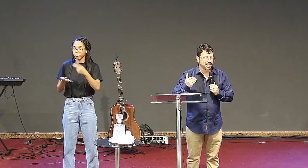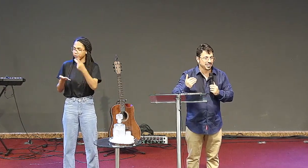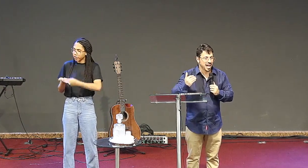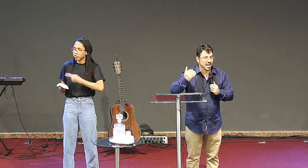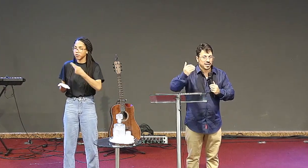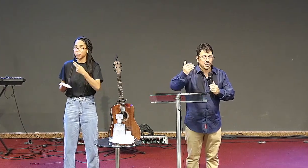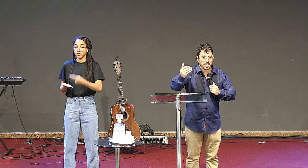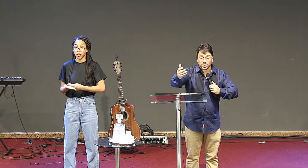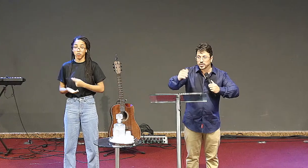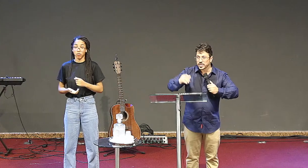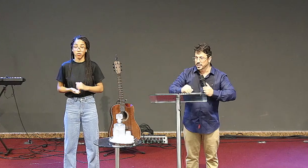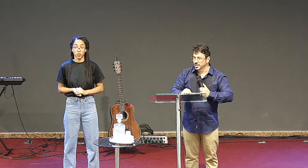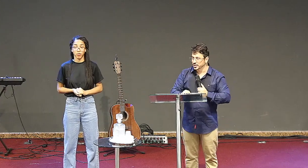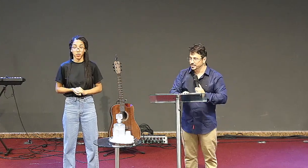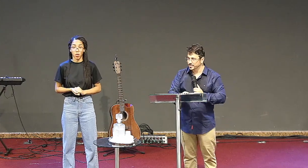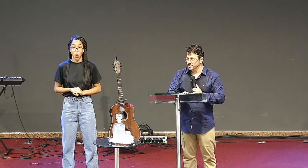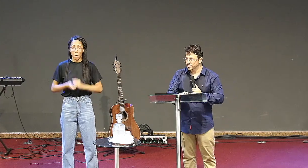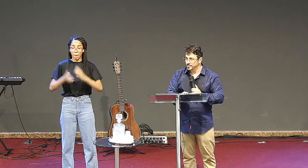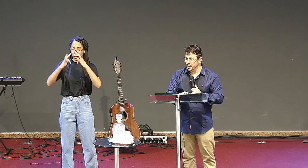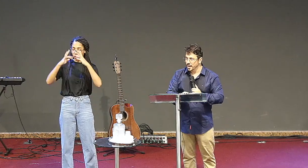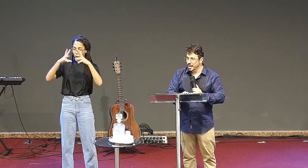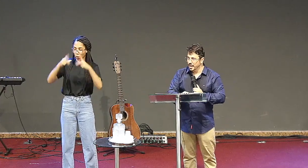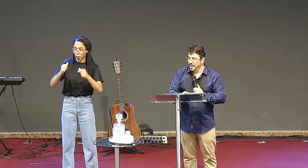tratar para toda a igreja.